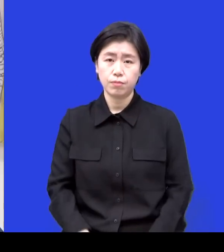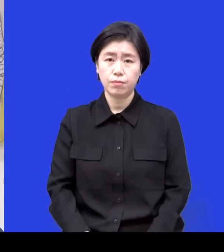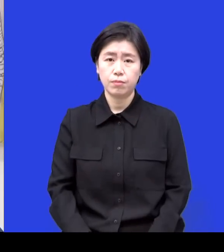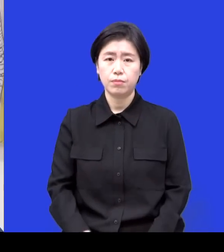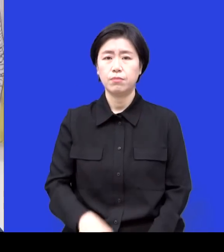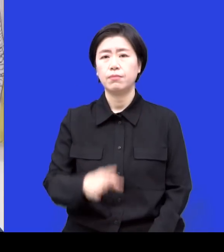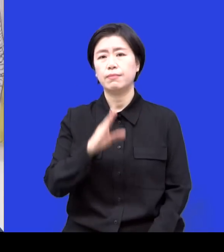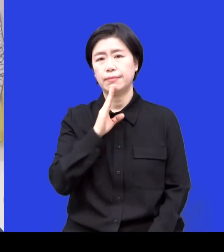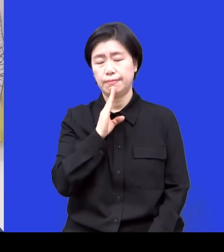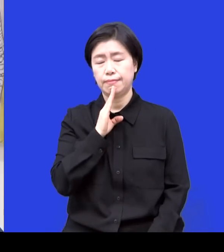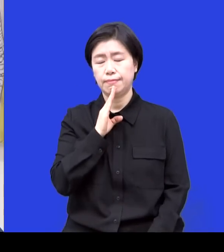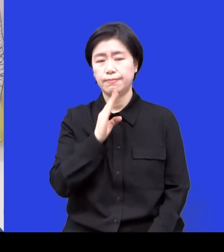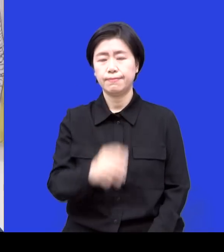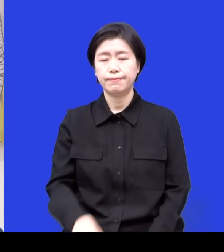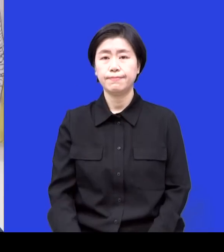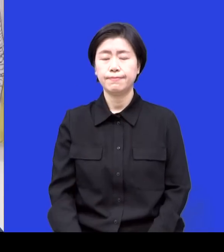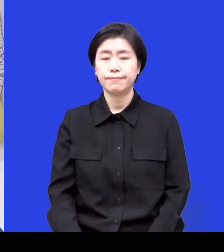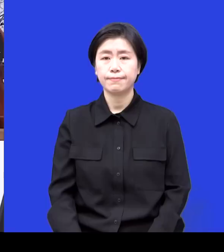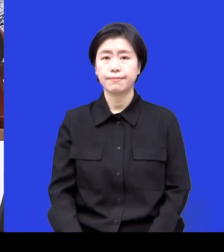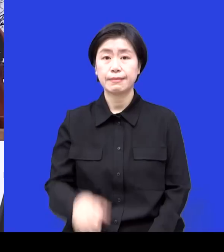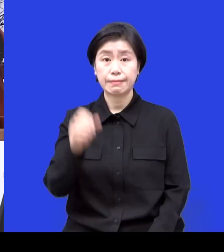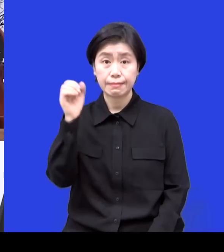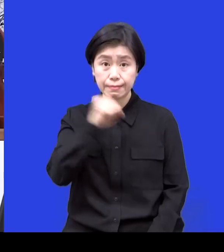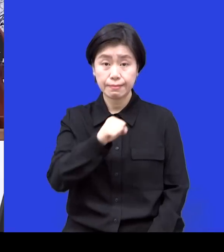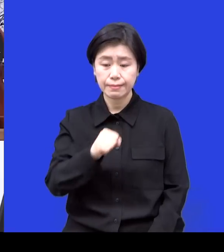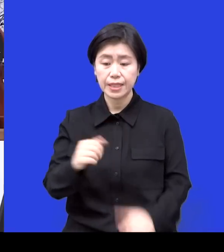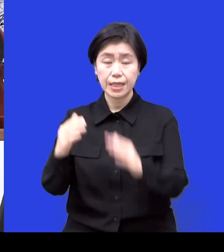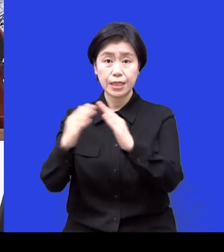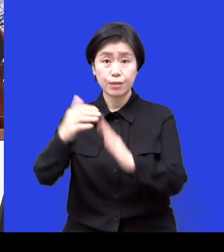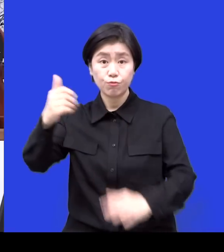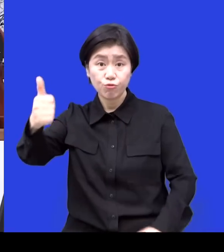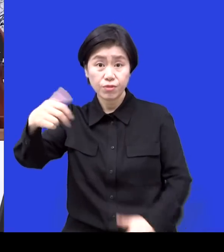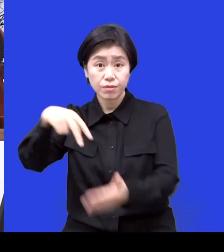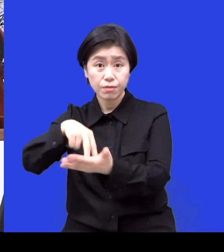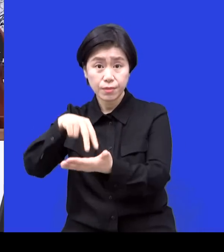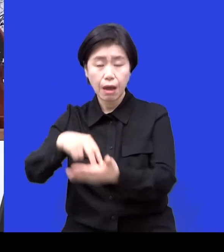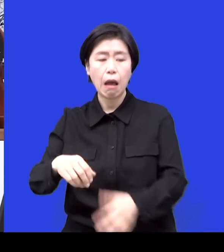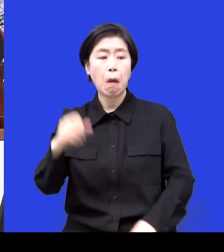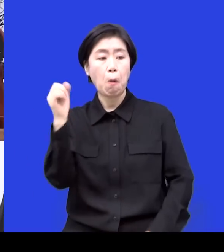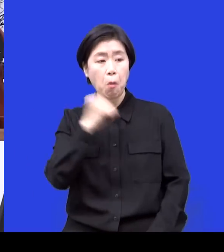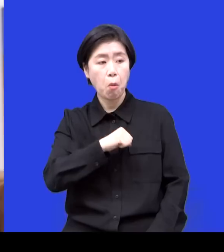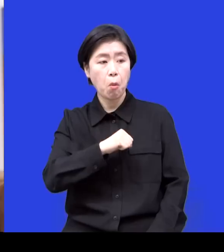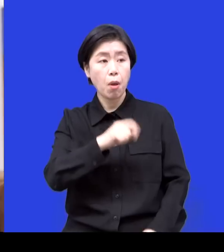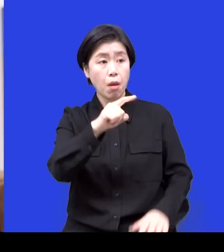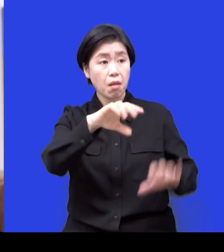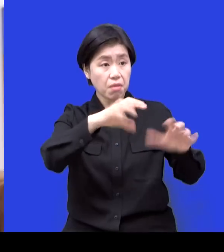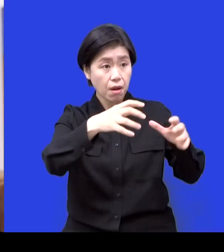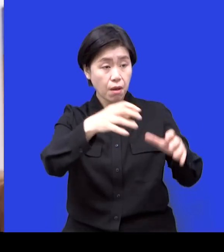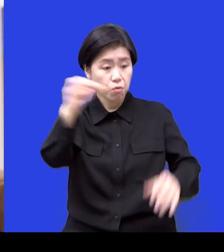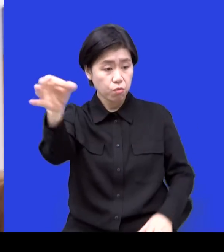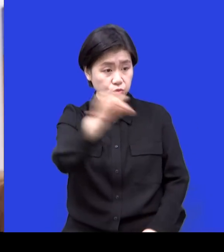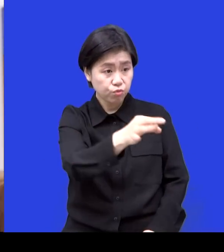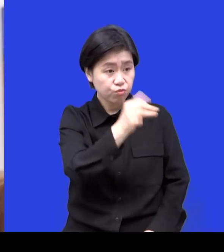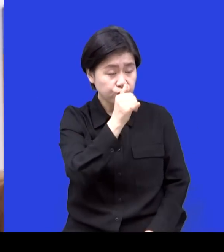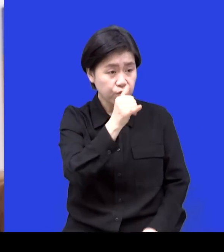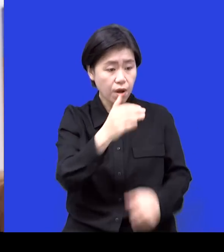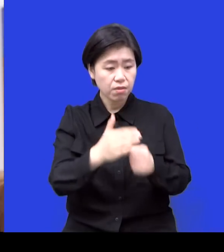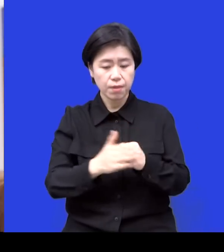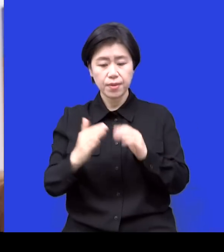이제 계약이 되는 거고 그러면 집주인도 만약에 이게 나라에서 지원해주는 거니까 그러면 이렇게 해서 좀 더 올려서 받겠다